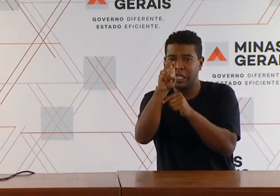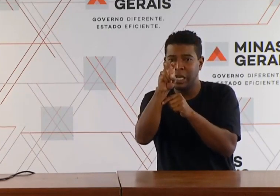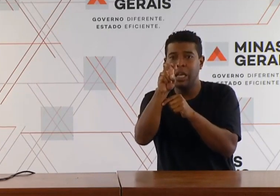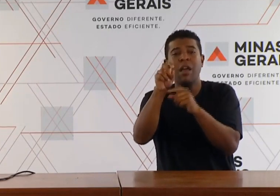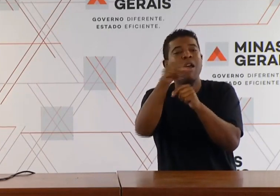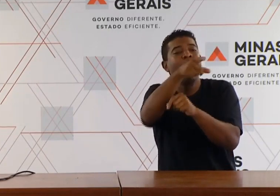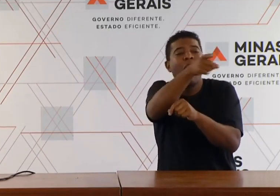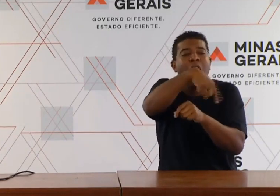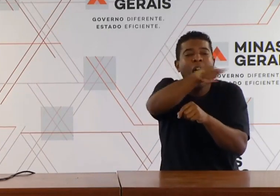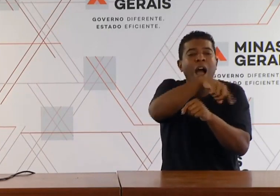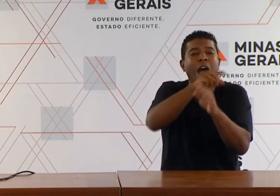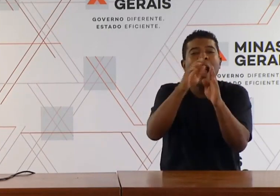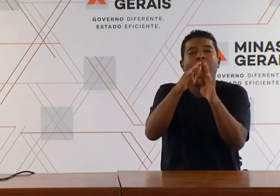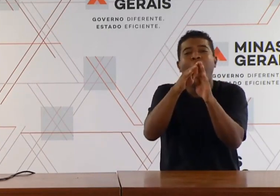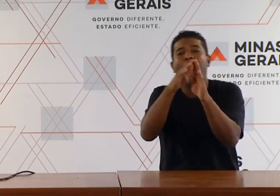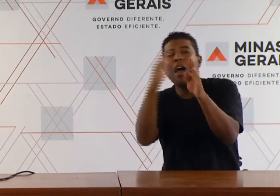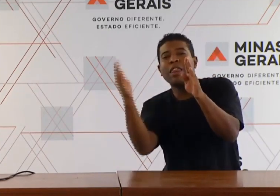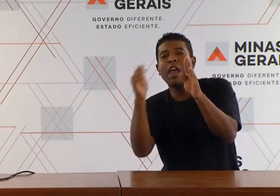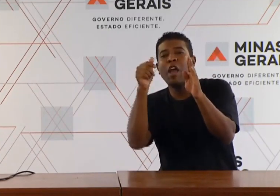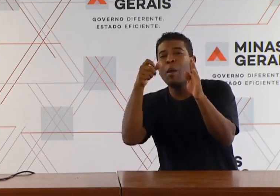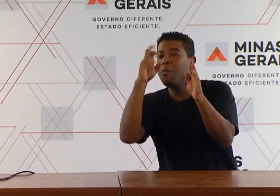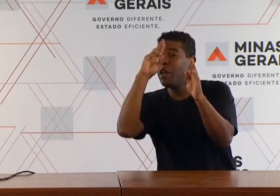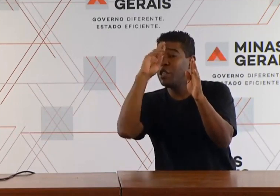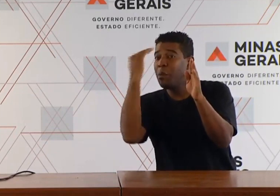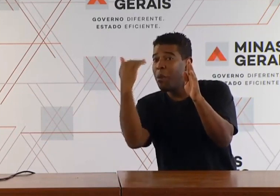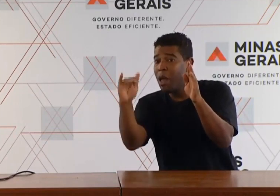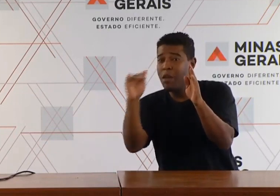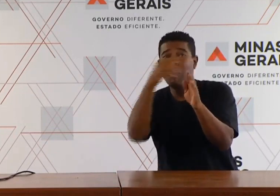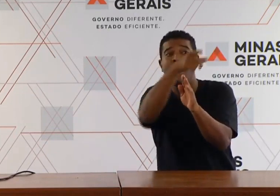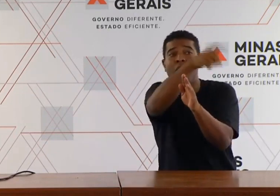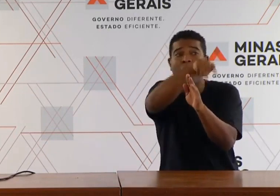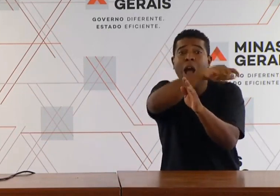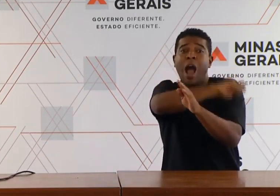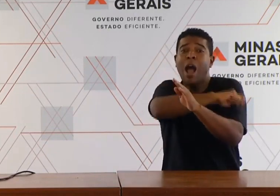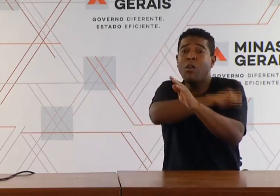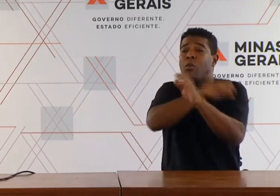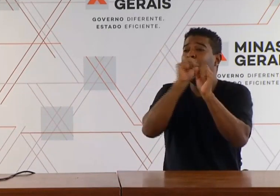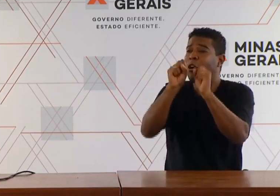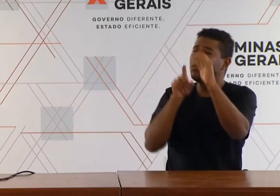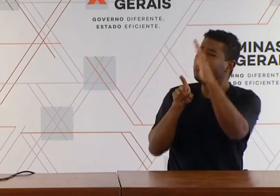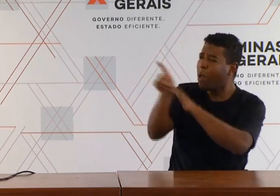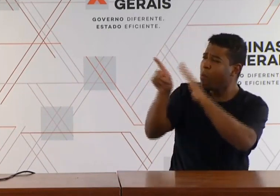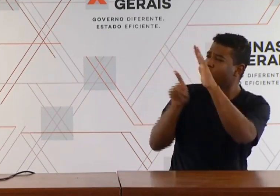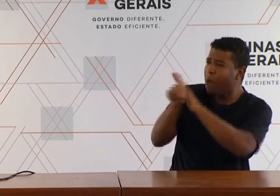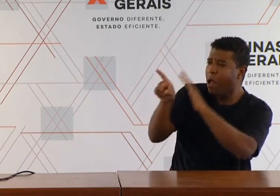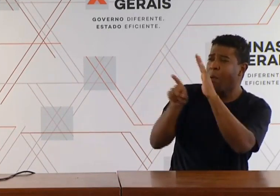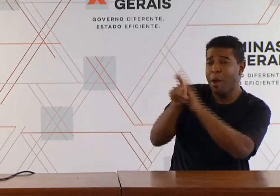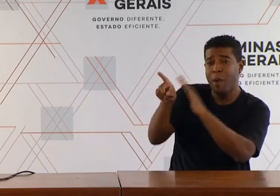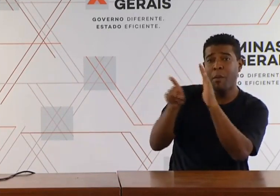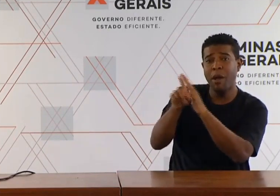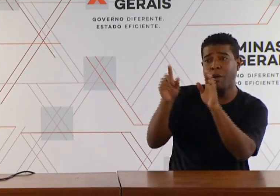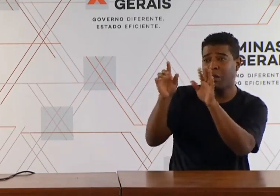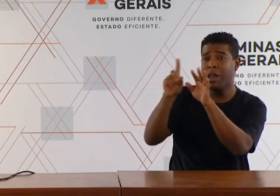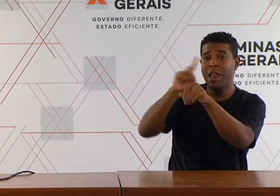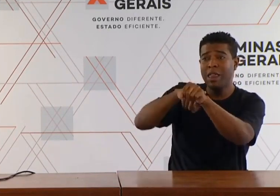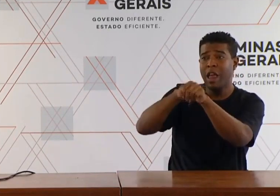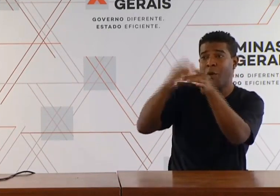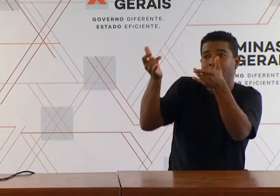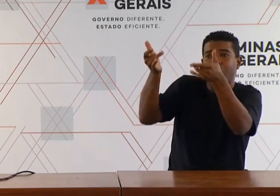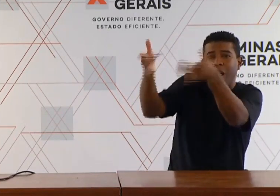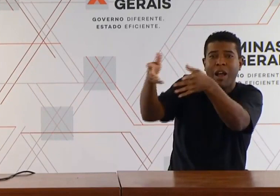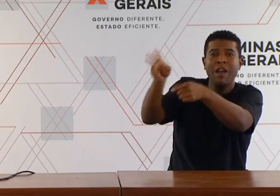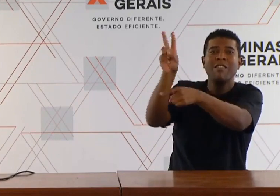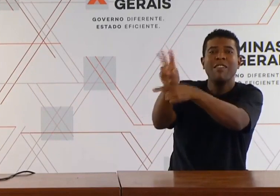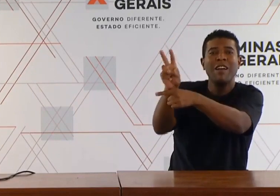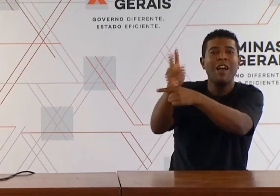poderão fazer essa consulta aos professores no estúdio, isso vai ser certamente também muito útil aos professores.